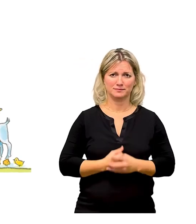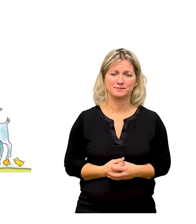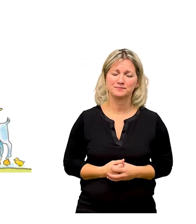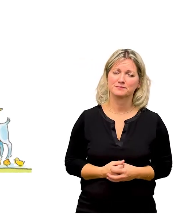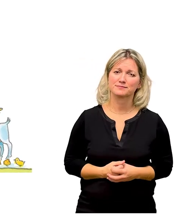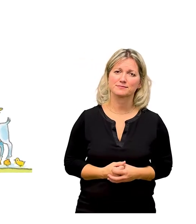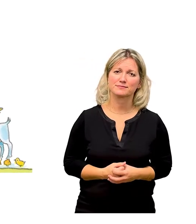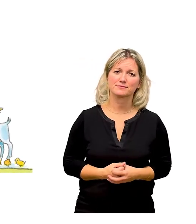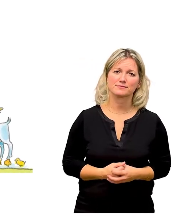Suna.